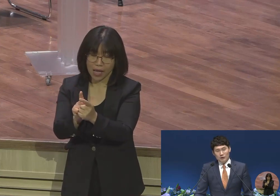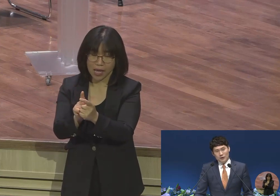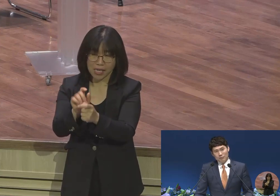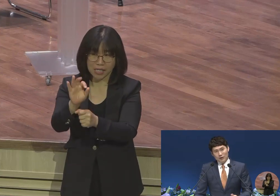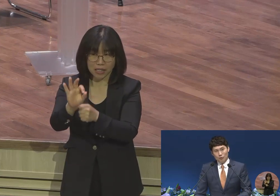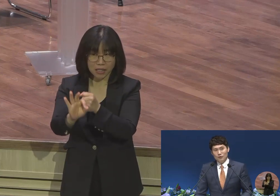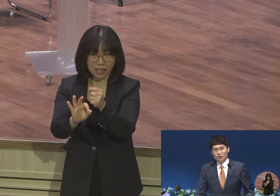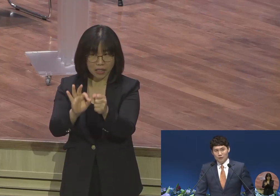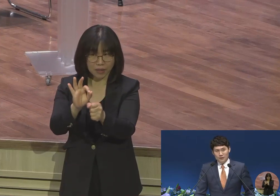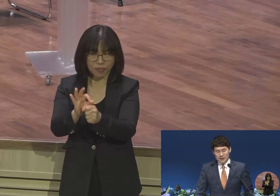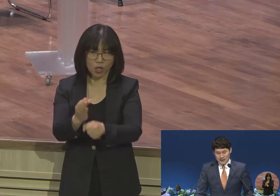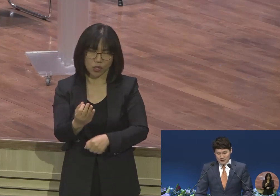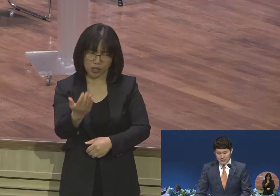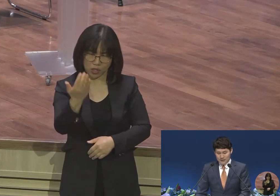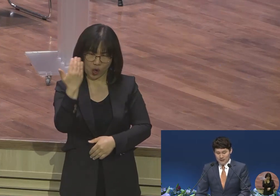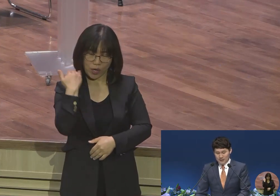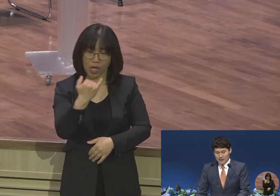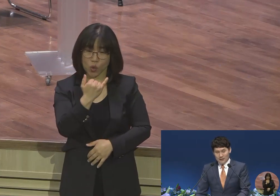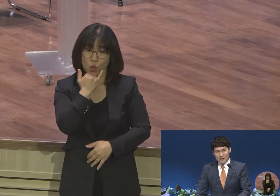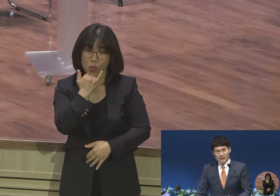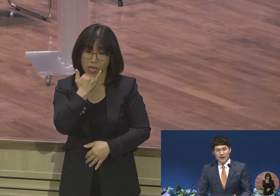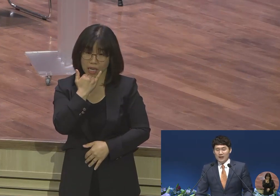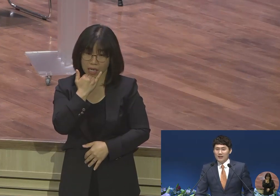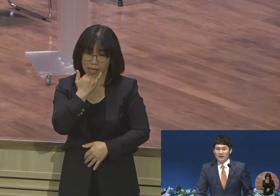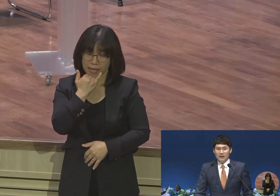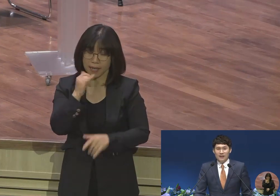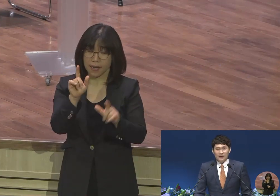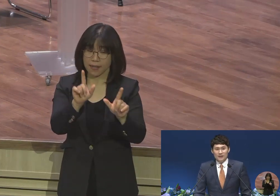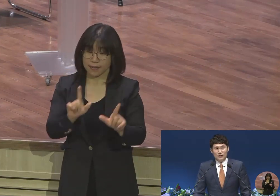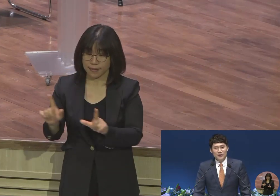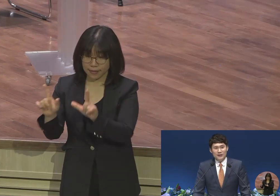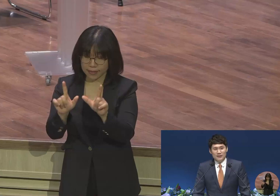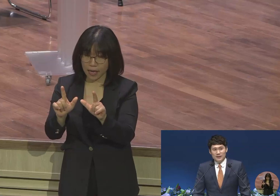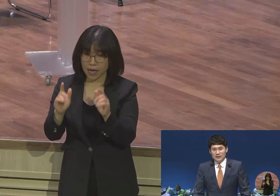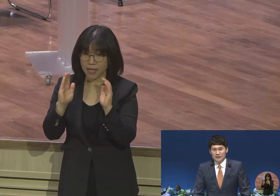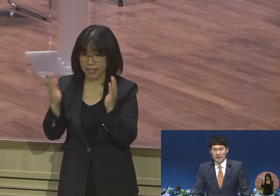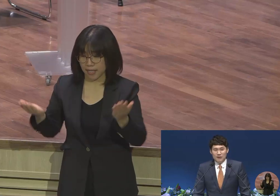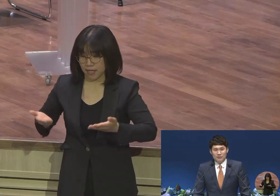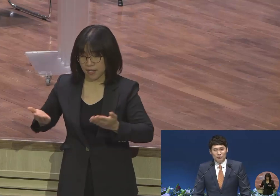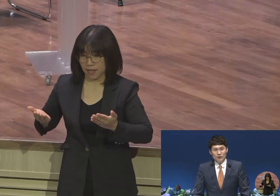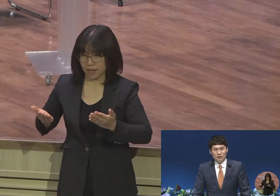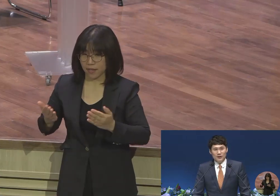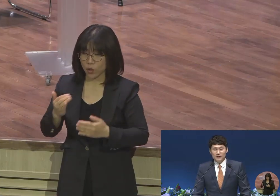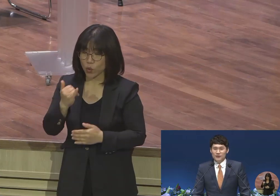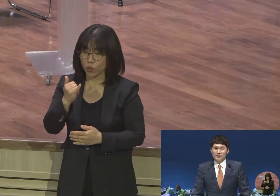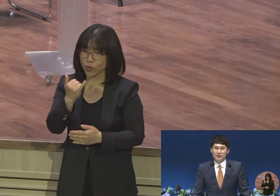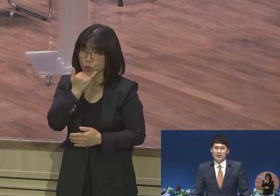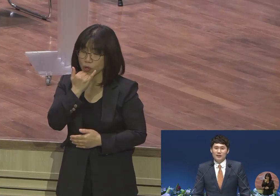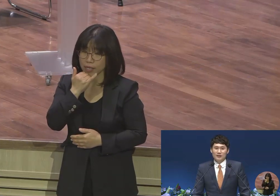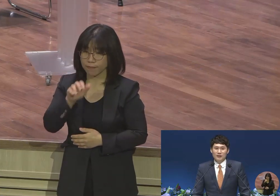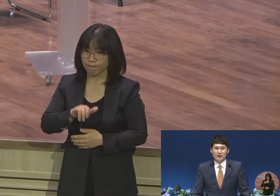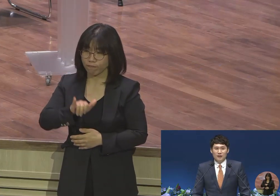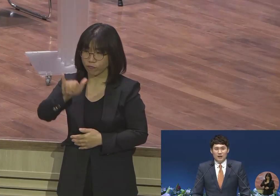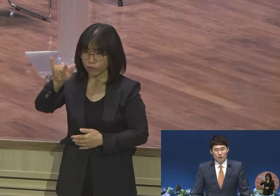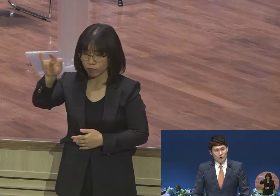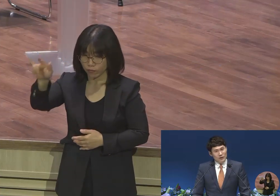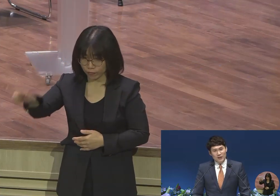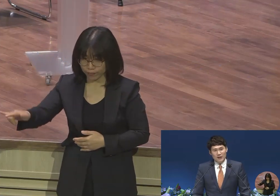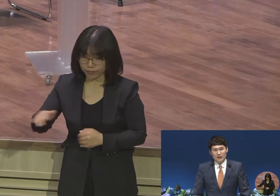가족이 함께 독일로 가서 생활하게 됐는데 그 첫째 아들이 그때 마침 초등학교 1학년이었는데 아무래도 어리니까